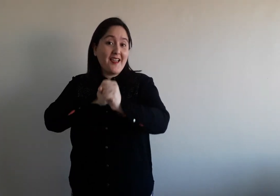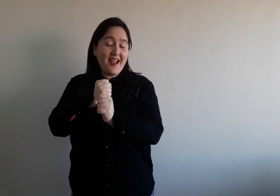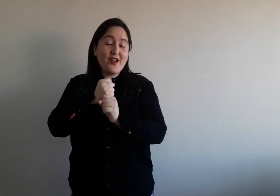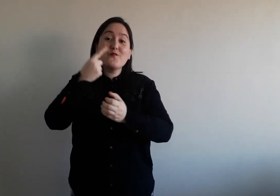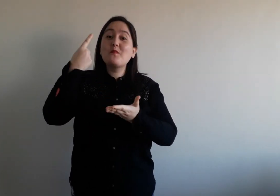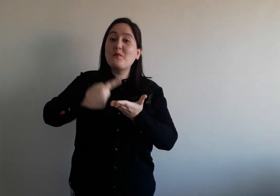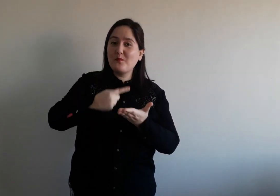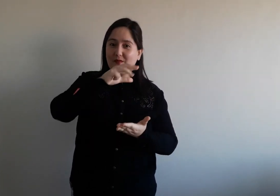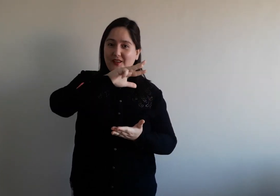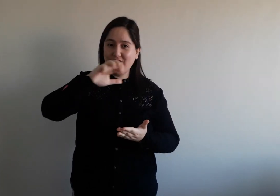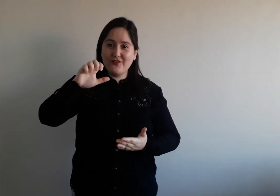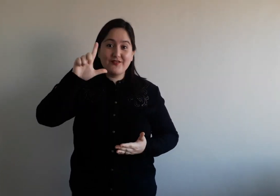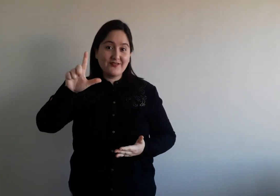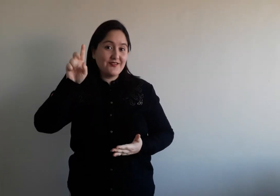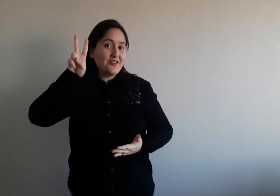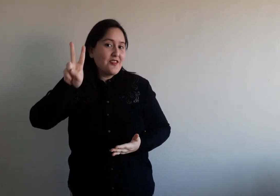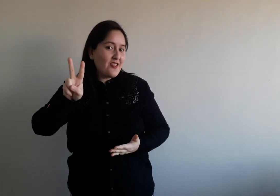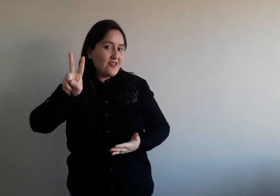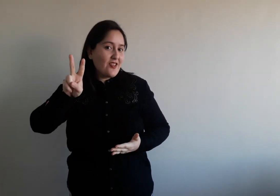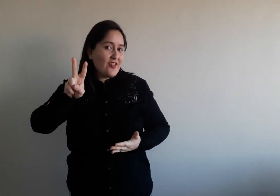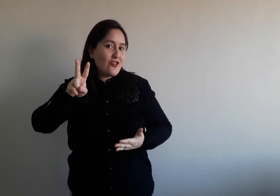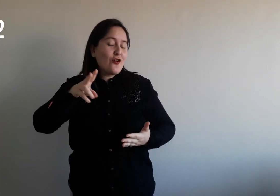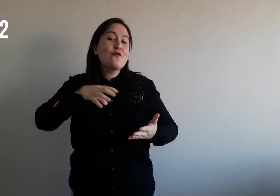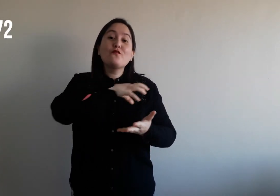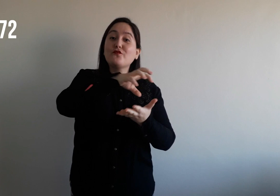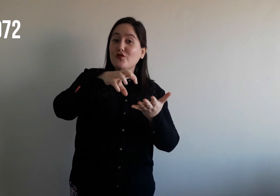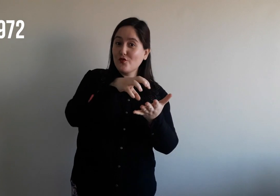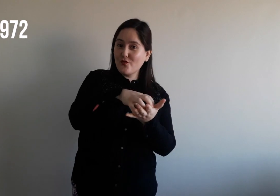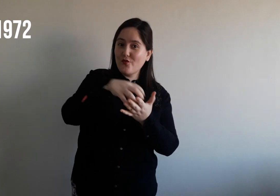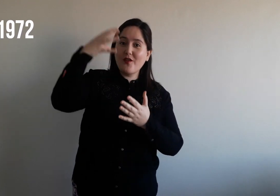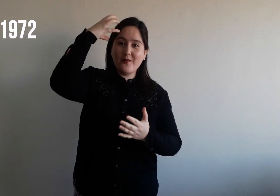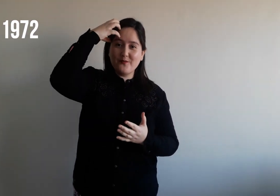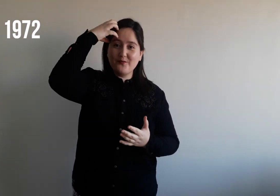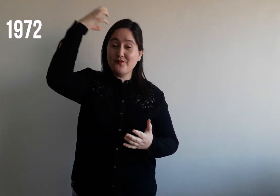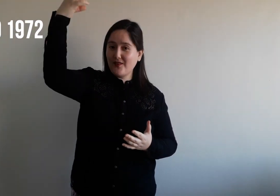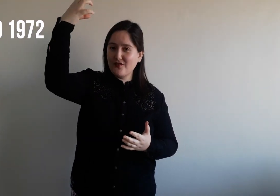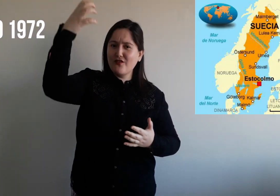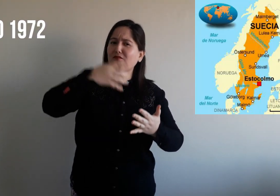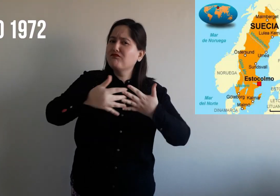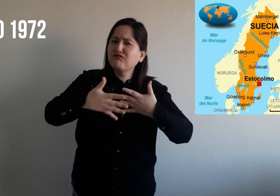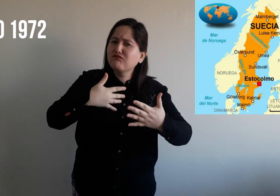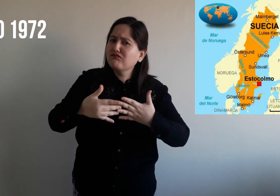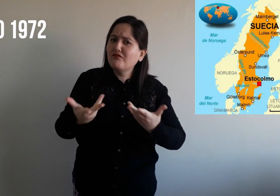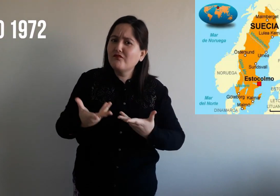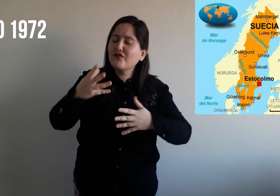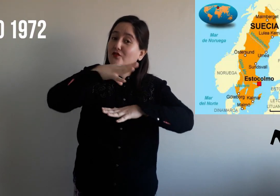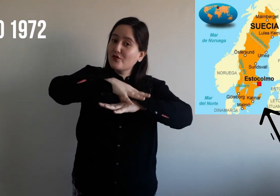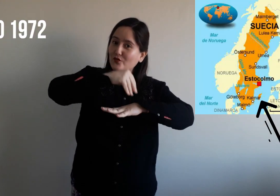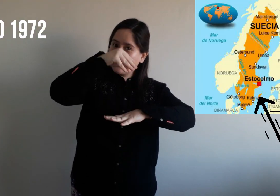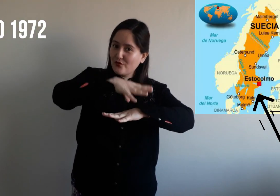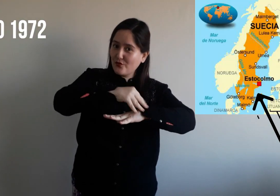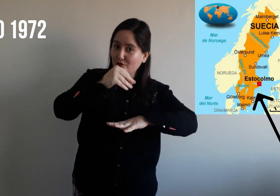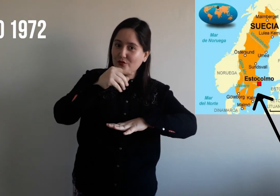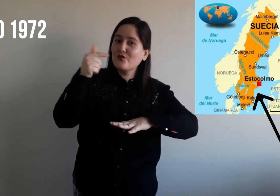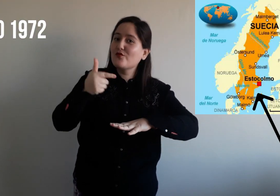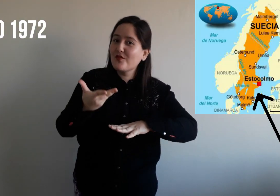voy a hacer un breve recuento de la historia. En 1972, en la ciudad de Estocolmo, en Suecia,